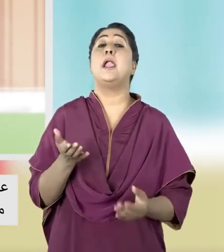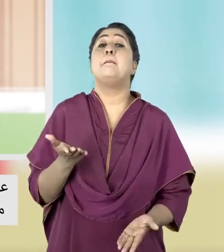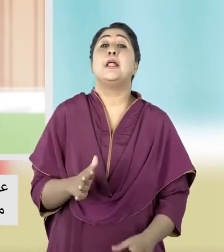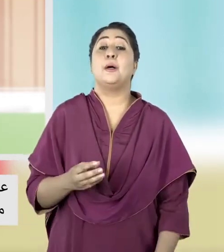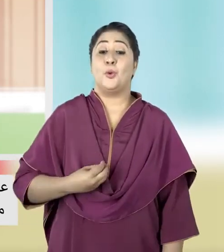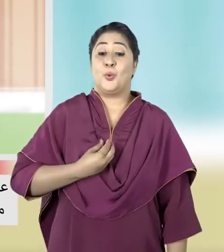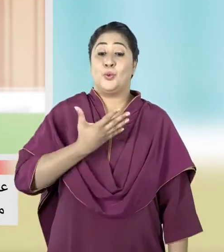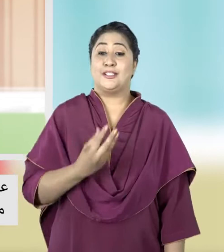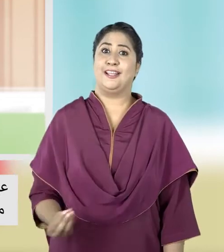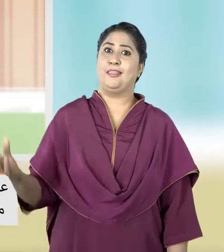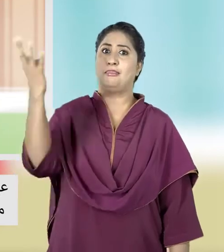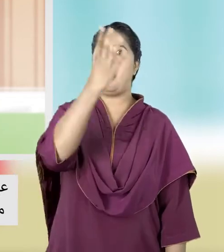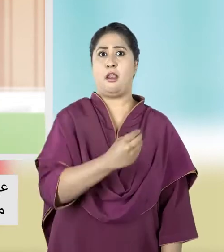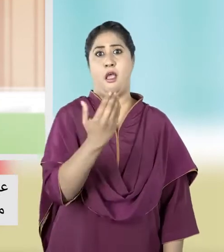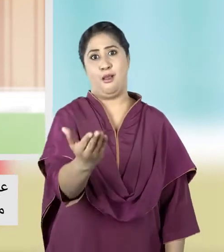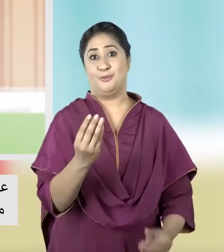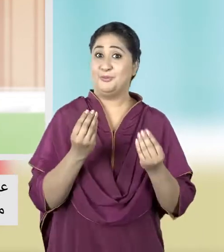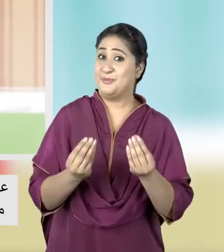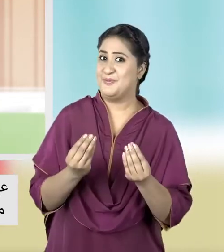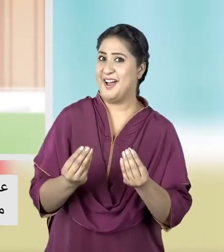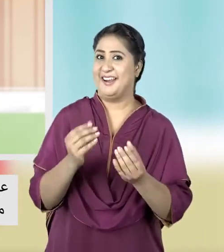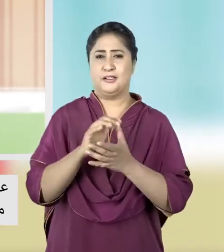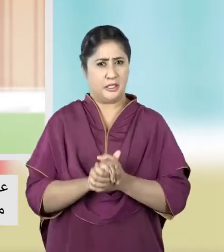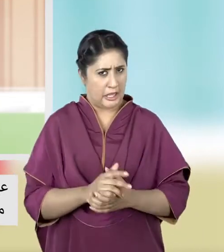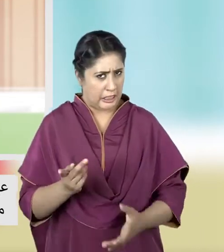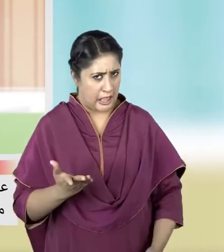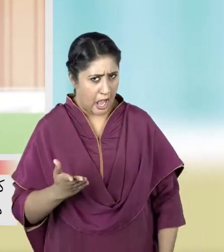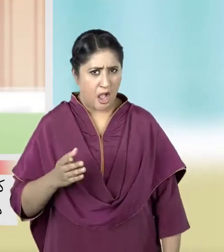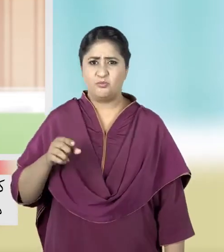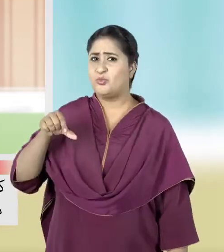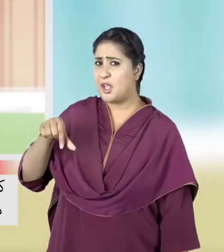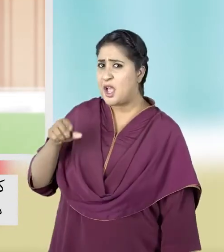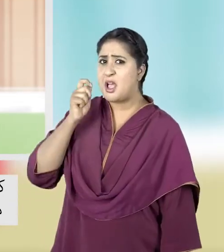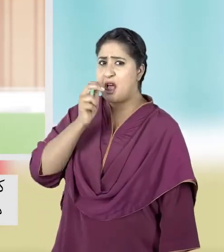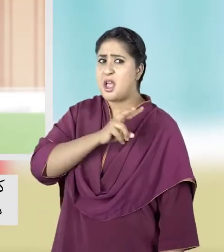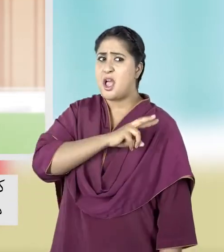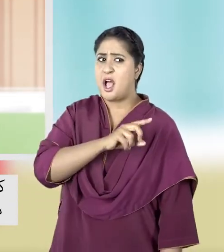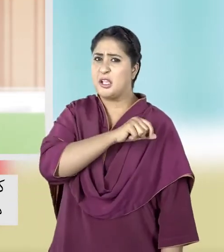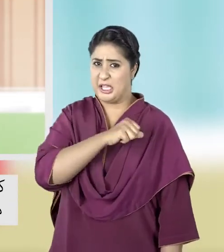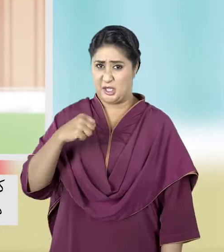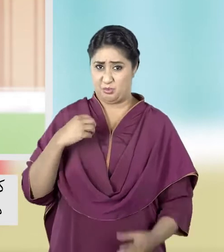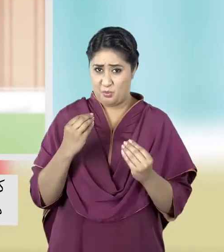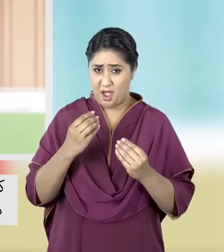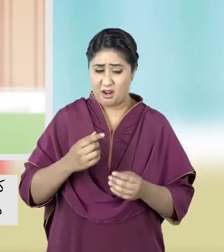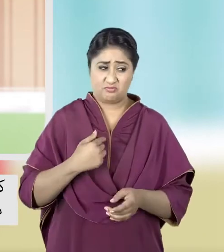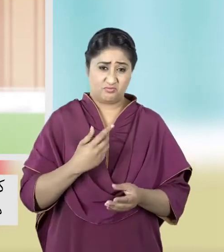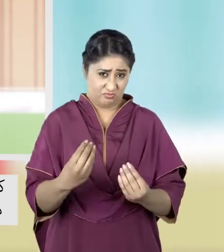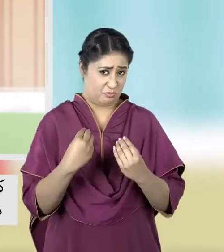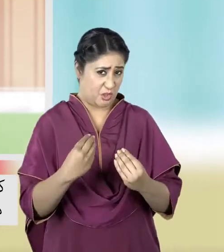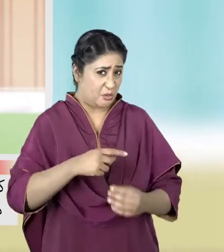ये खुशी का दिन आपको मुबारक हो क्या आप कासिम को ईद मुबारक बोलना सिखाने में मेरी